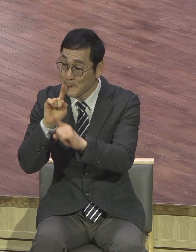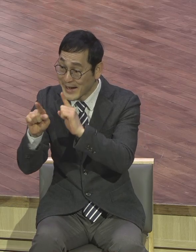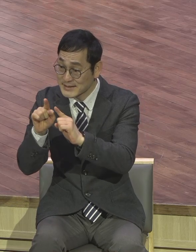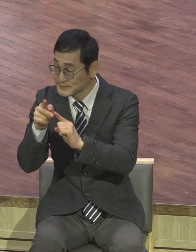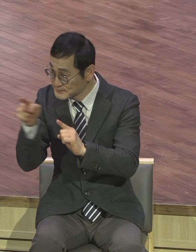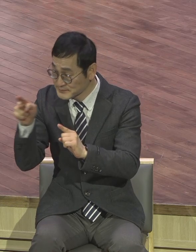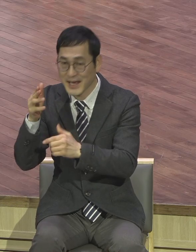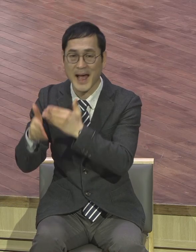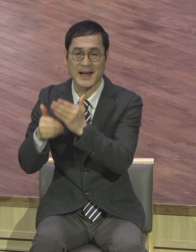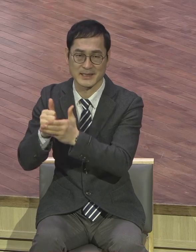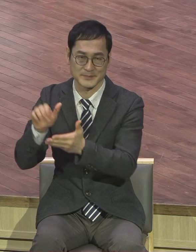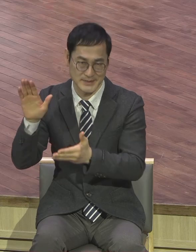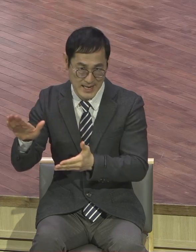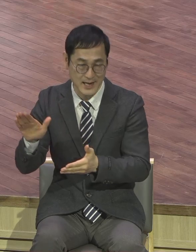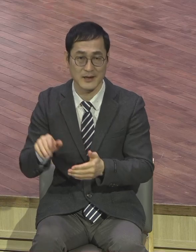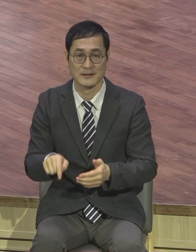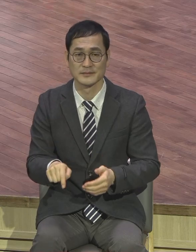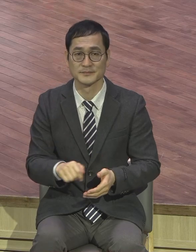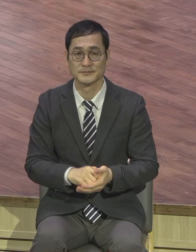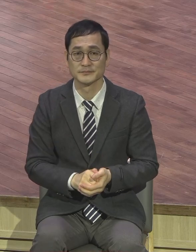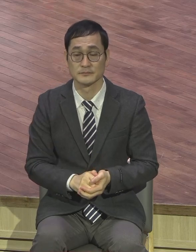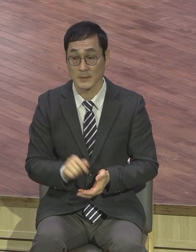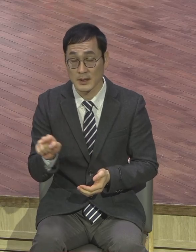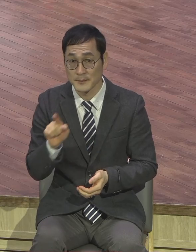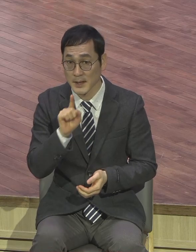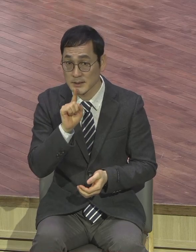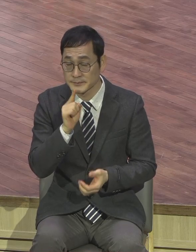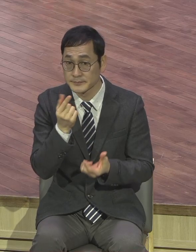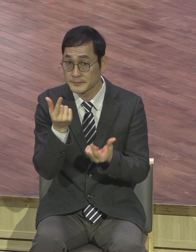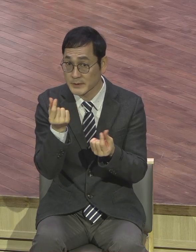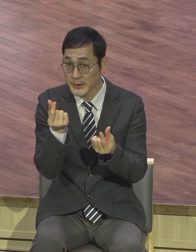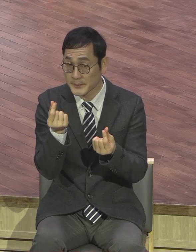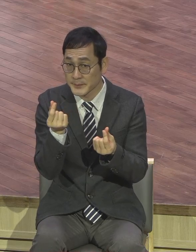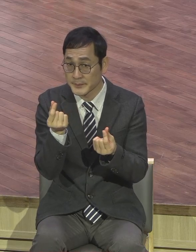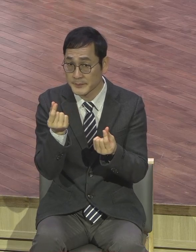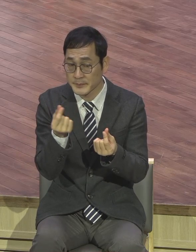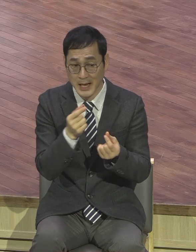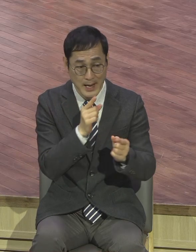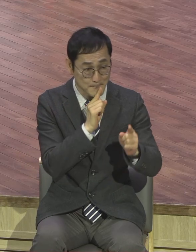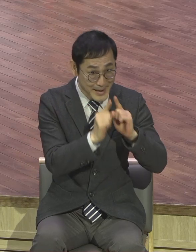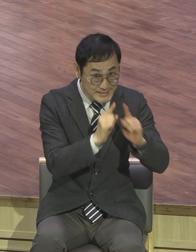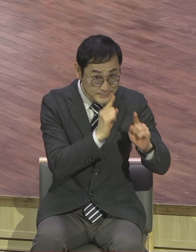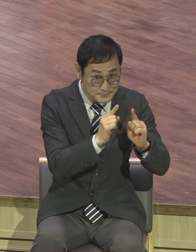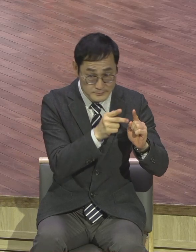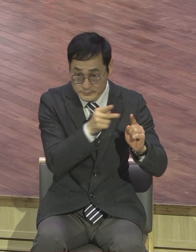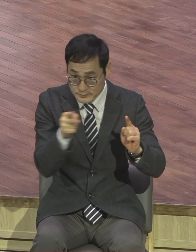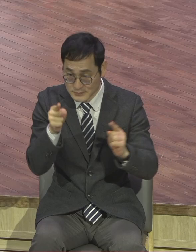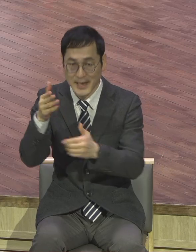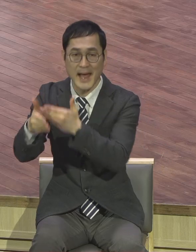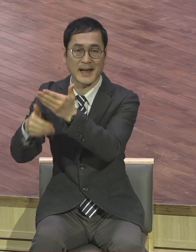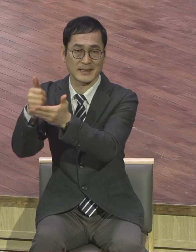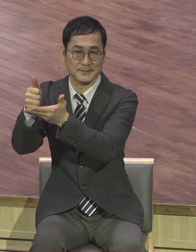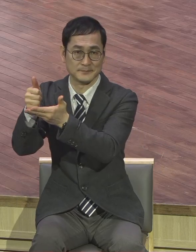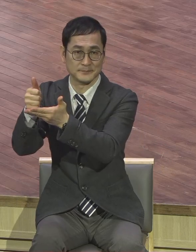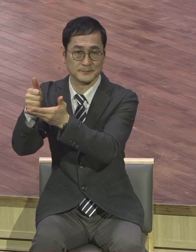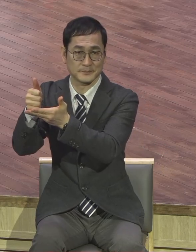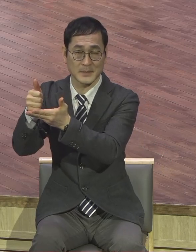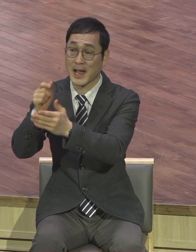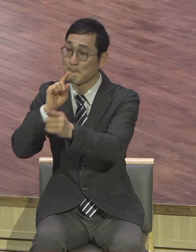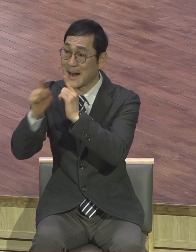하나님이시라. 말씀이 하나님이시라. 말씀이 육신이 되어 우리 가운데 그 가심에 우리가 그